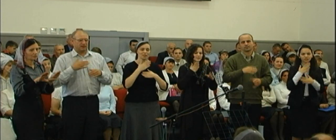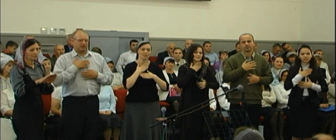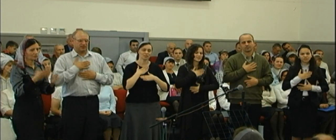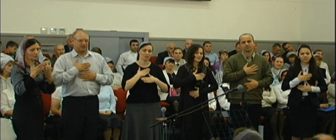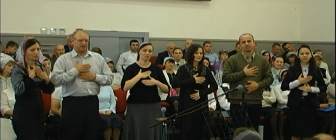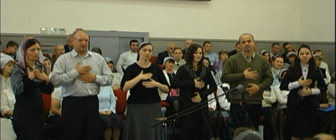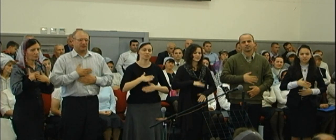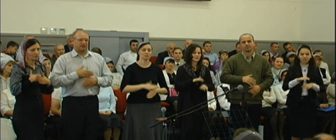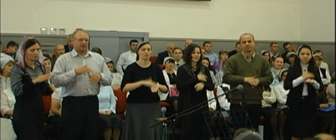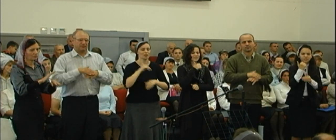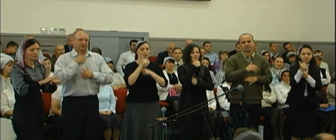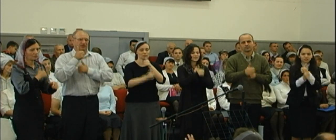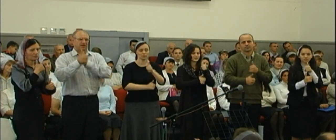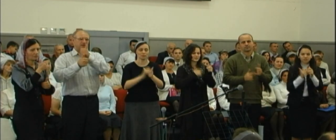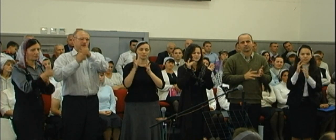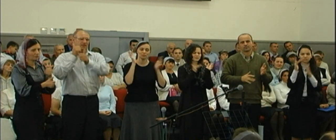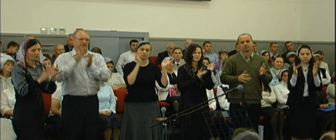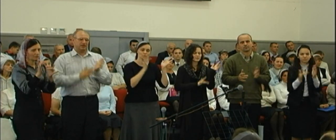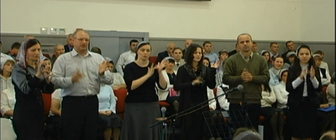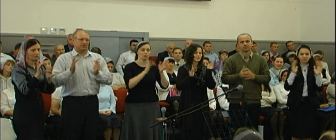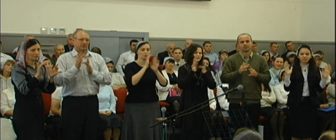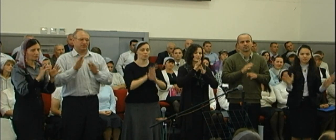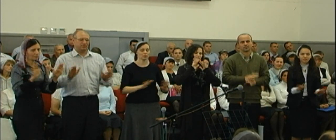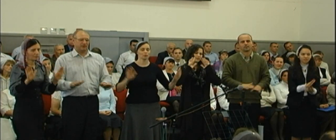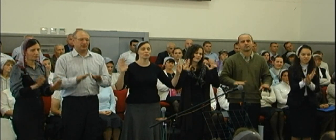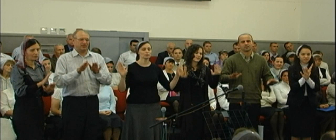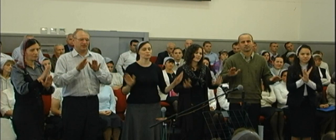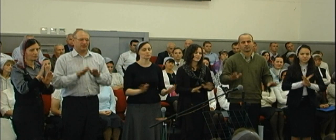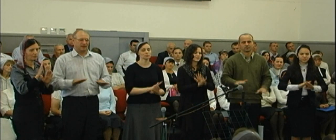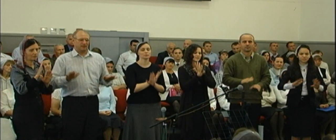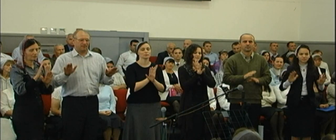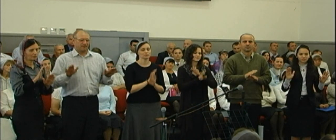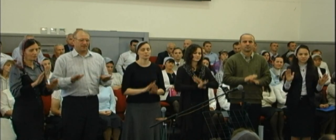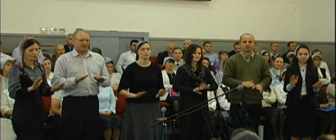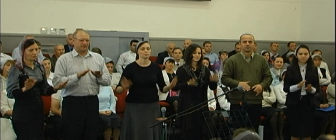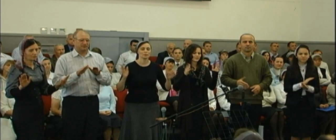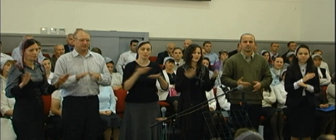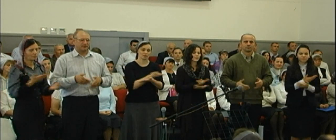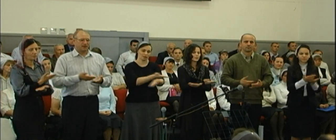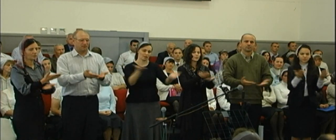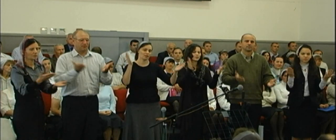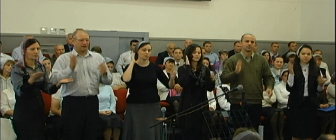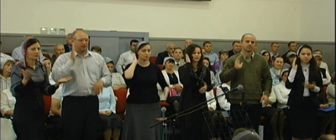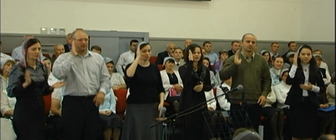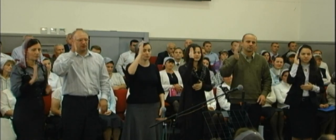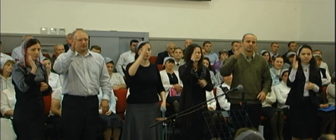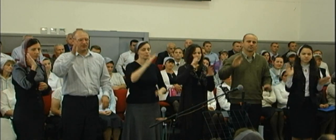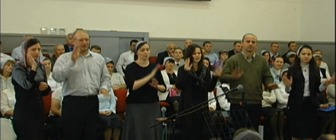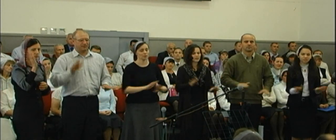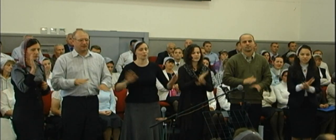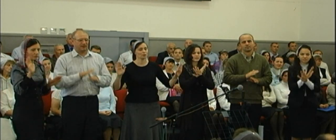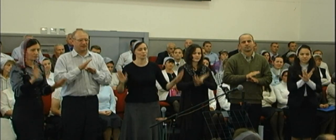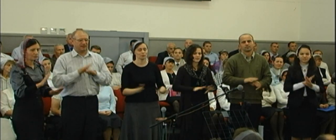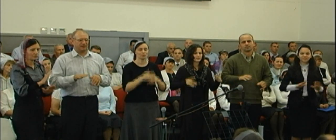сладостно хвалит Иисуса пенье Мы будем петь